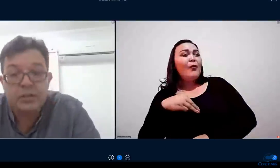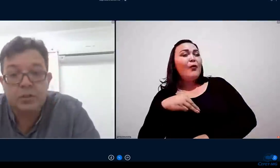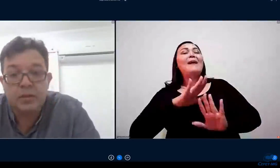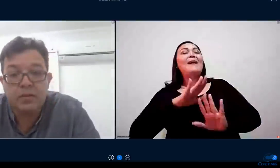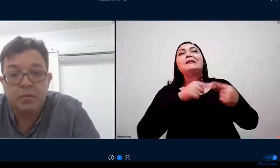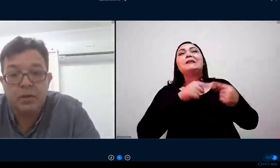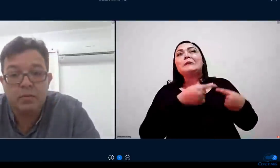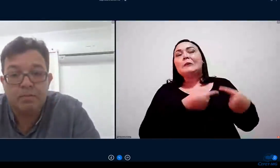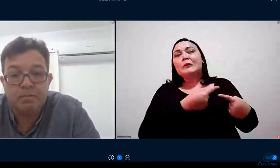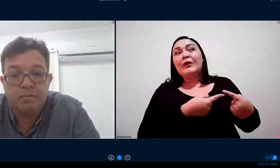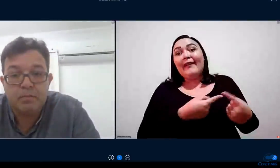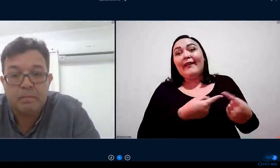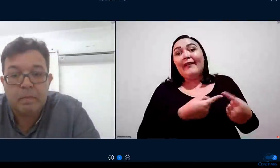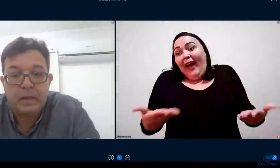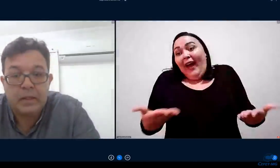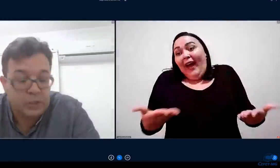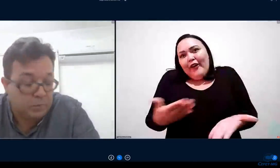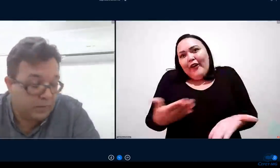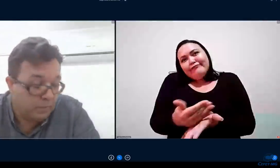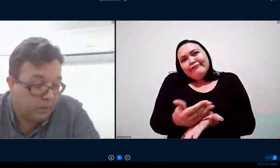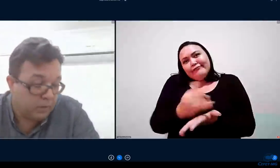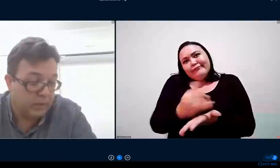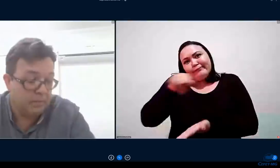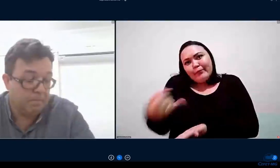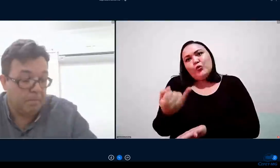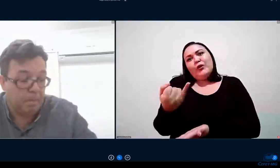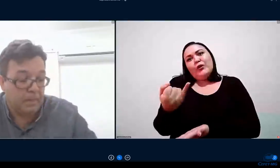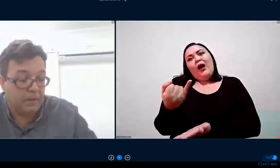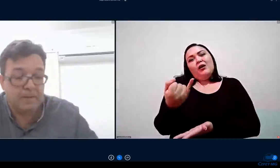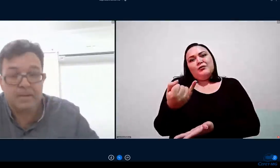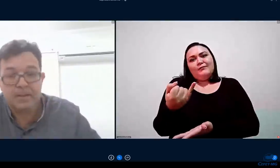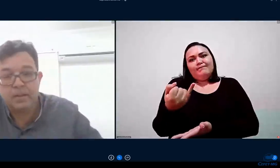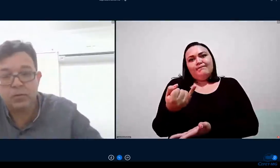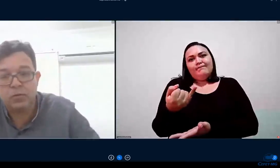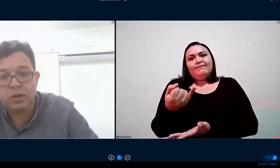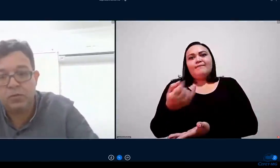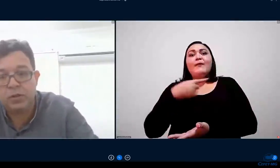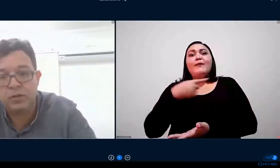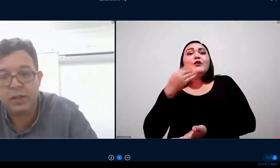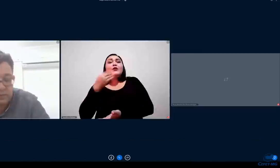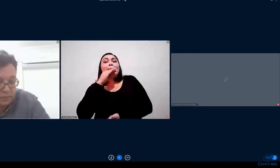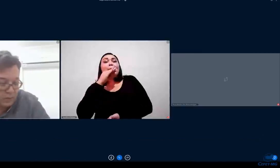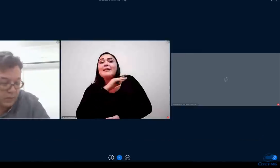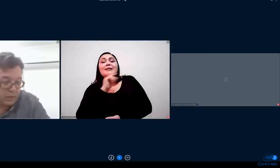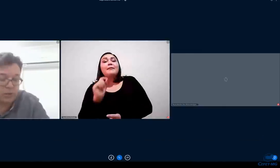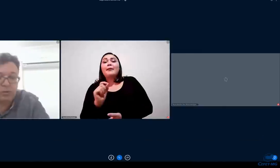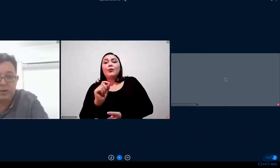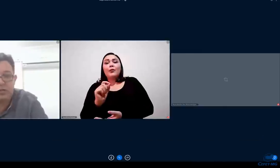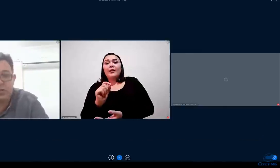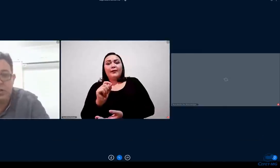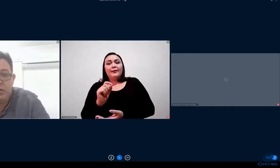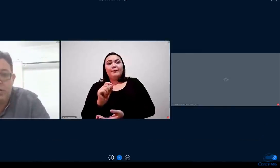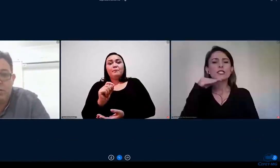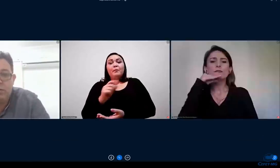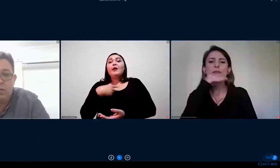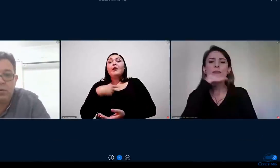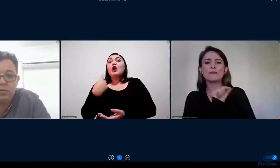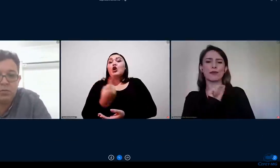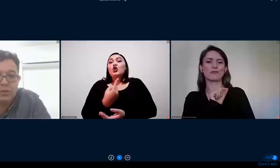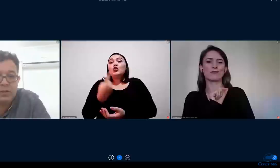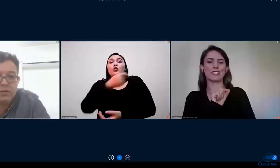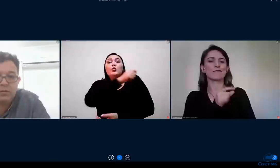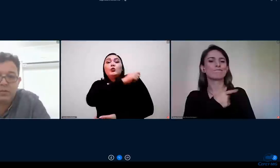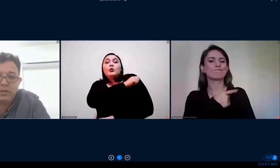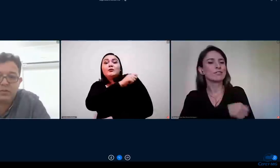e o que que a gente percebeu a gente percebeu que os nossos docentes não resistiam